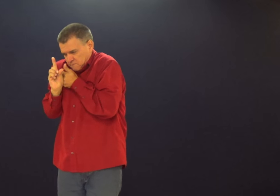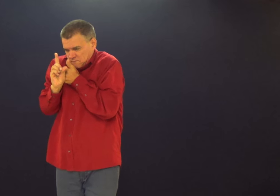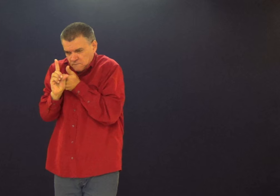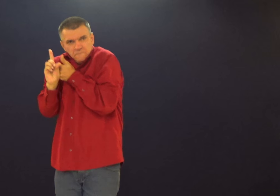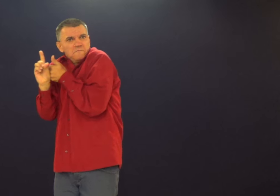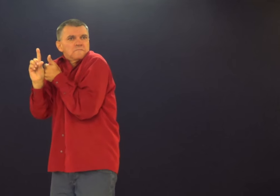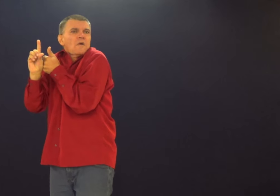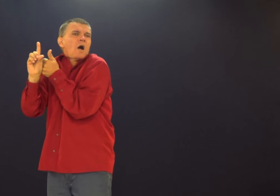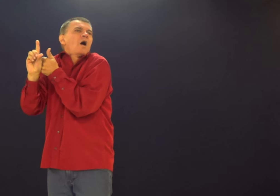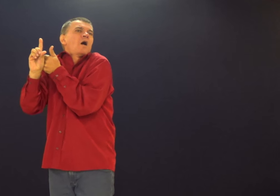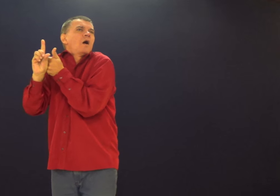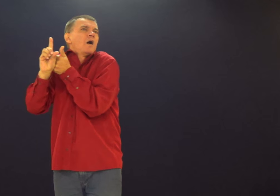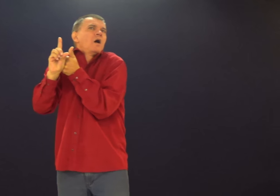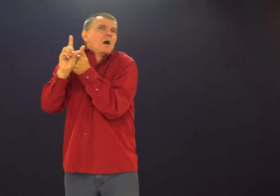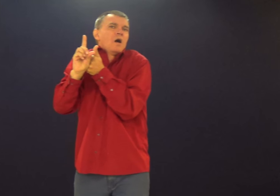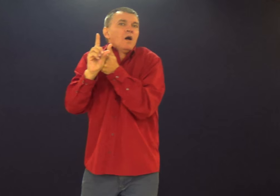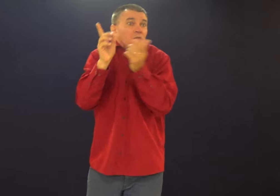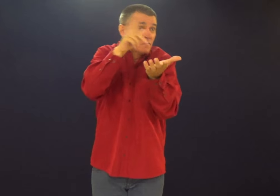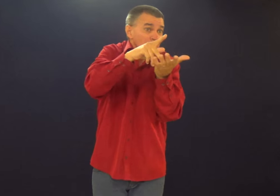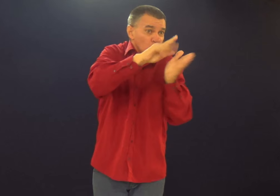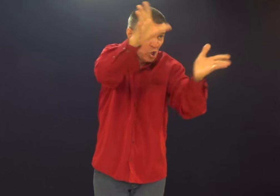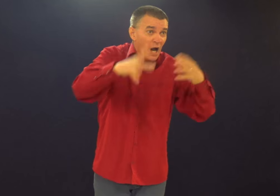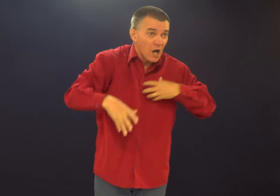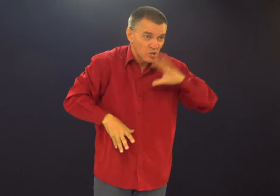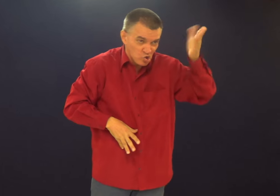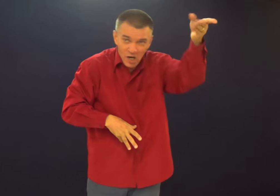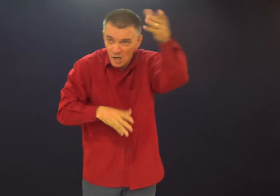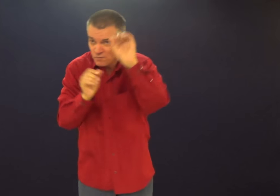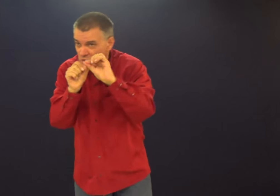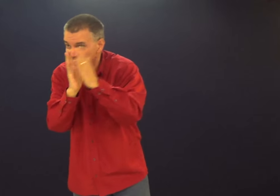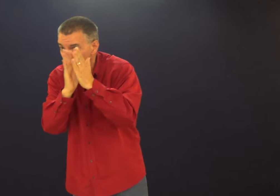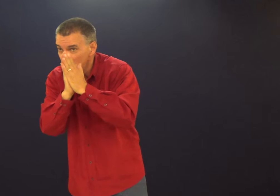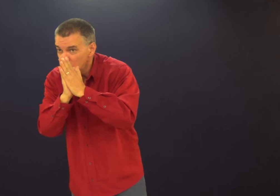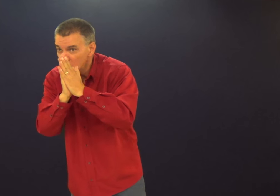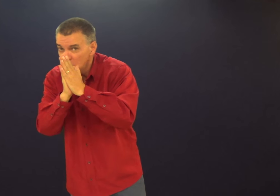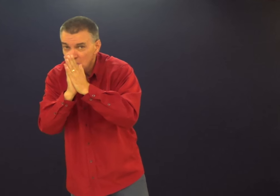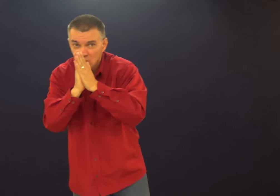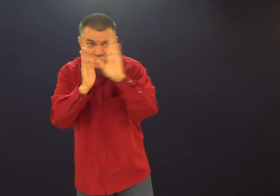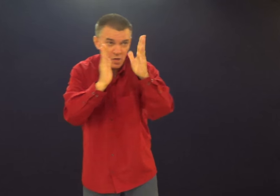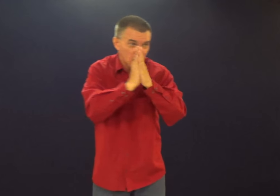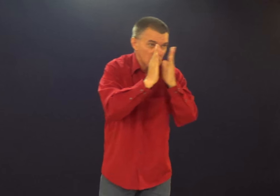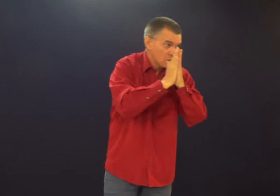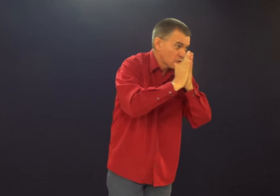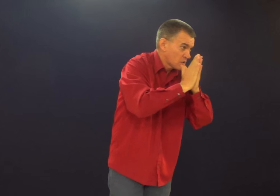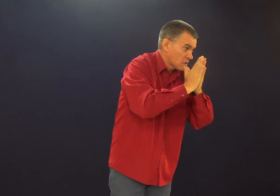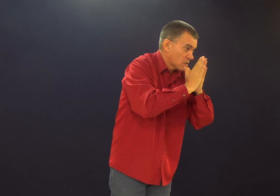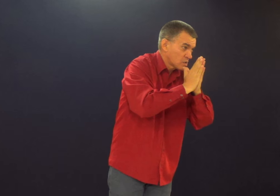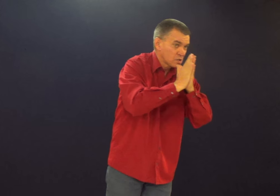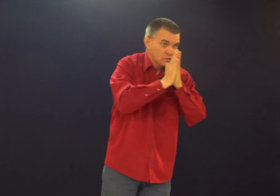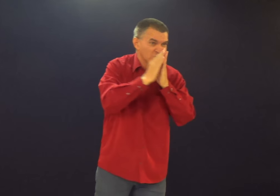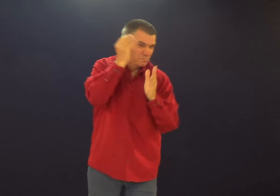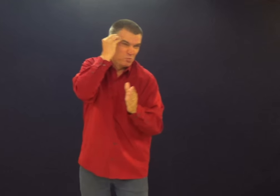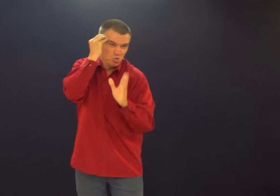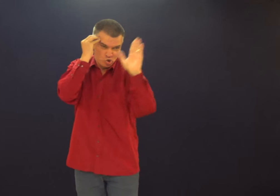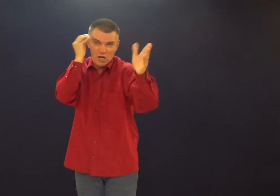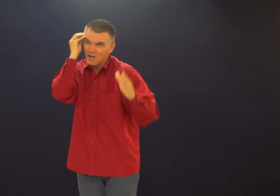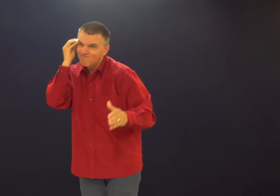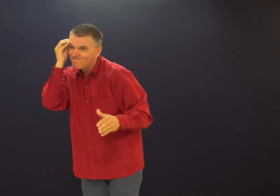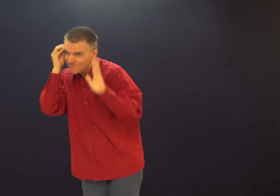Em vez passar lá com Jesus, seguindo Deus. Já? Já? Já sentiu isso? De estar pensando por uma situação ruim,